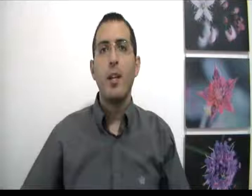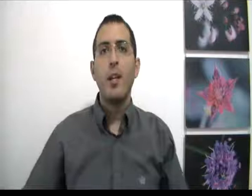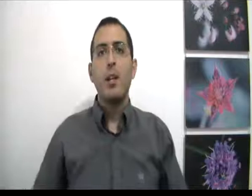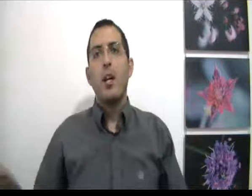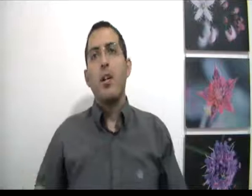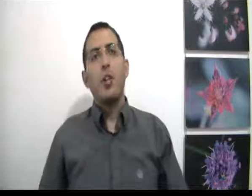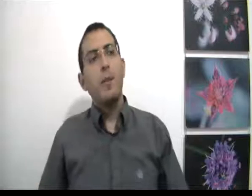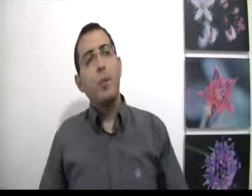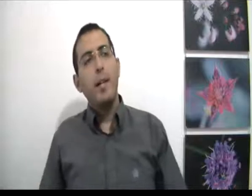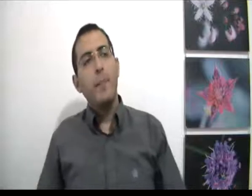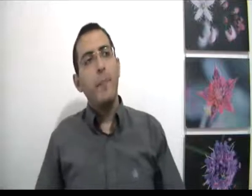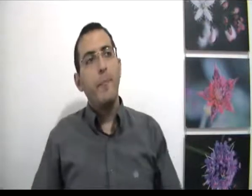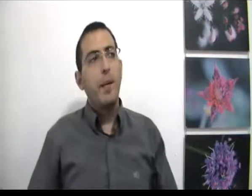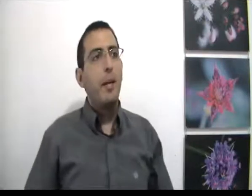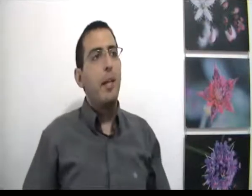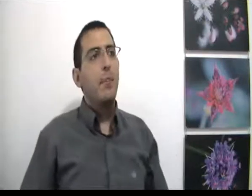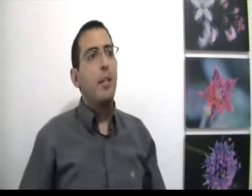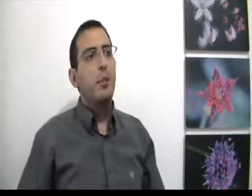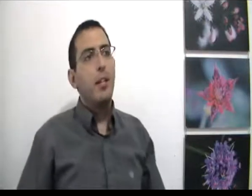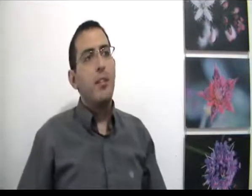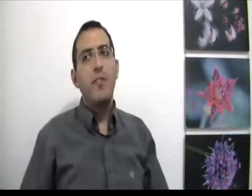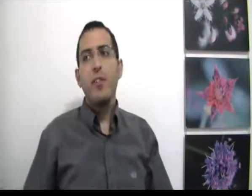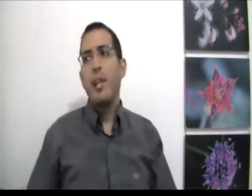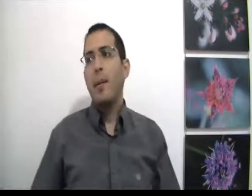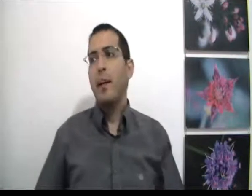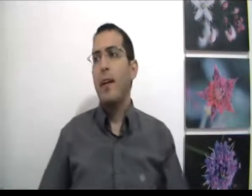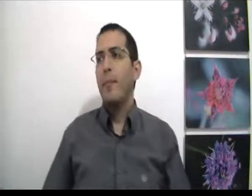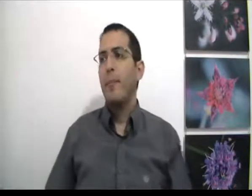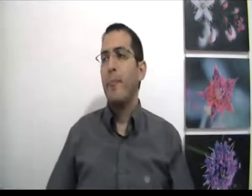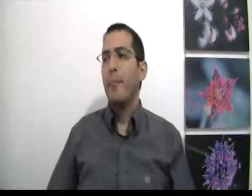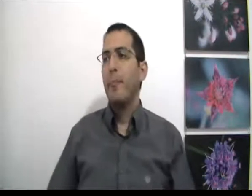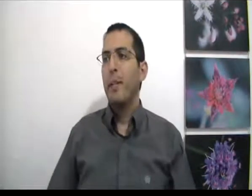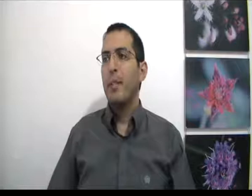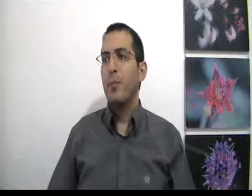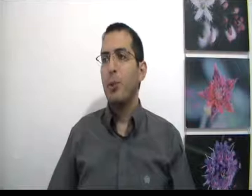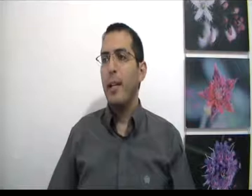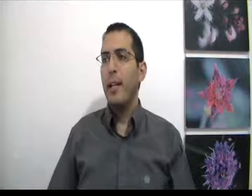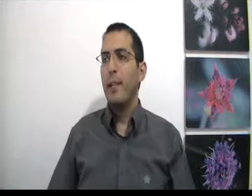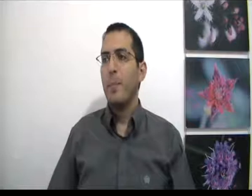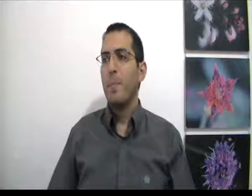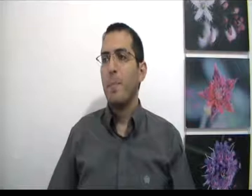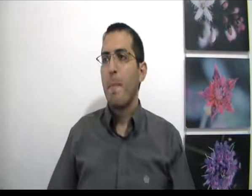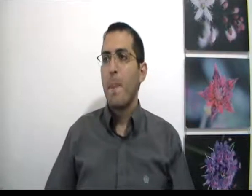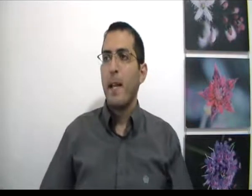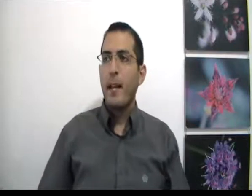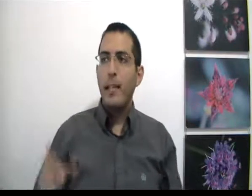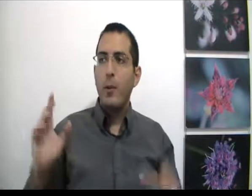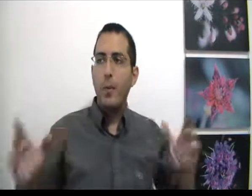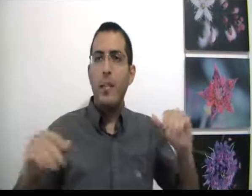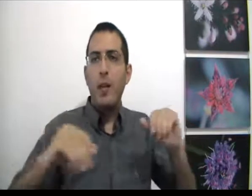שלום לכולם, הפעם אני רוצה להשיב לשאלה הבאה, בן אדם שואל אני הולך בדרך